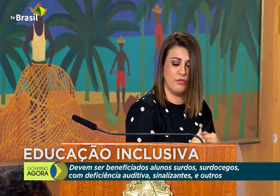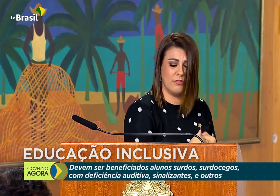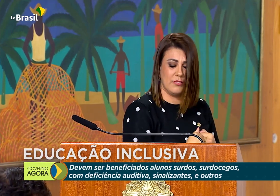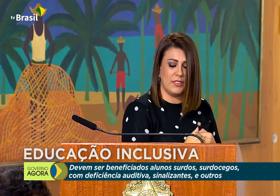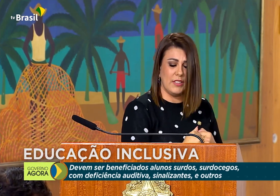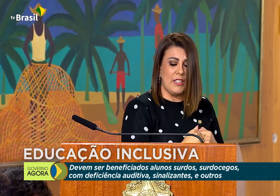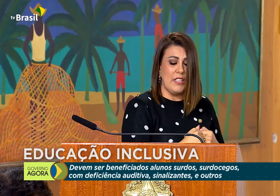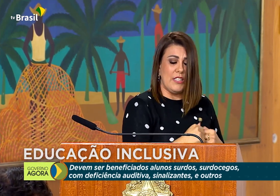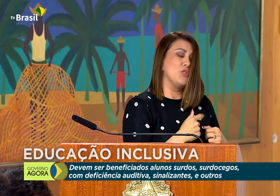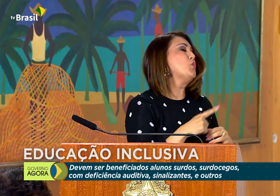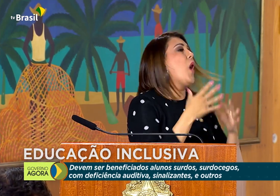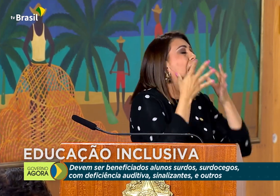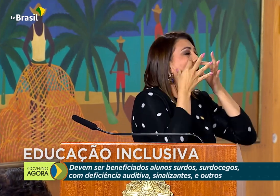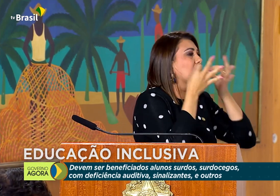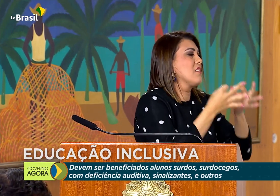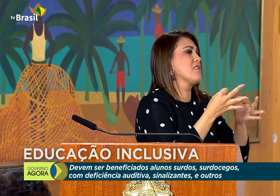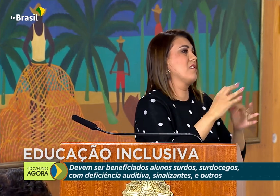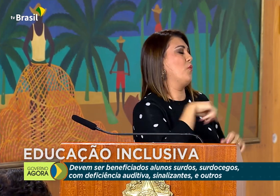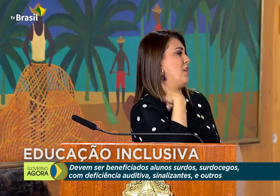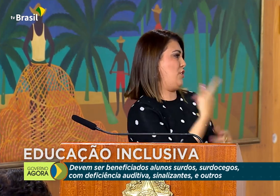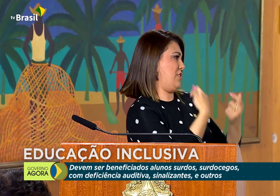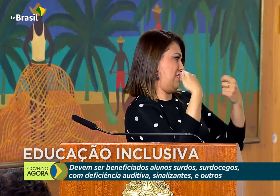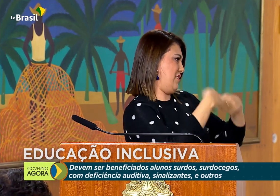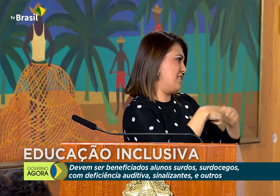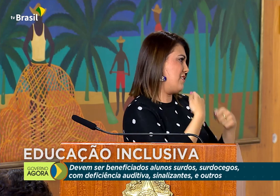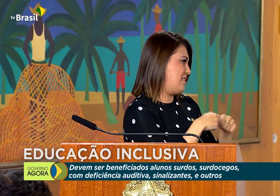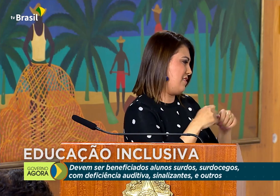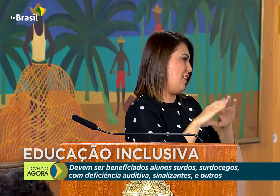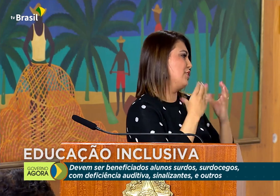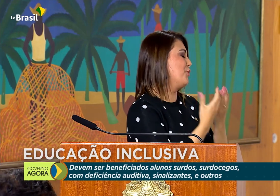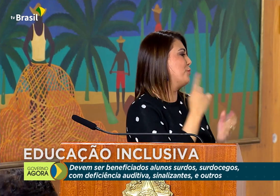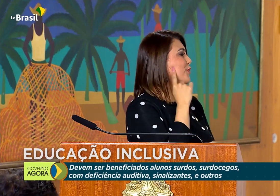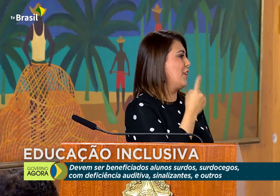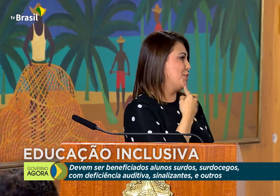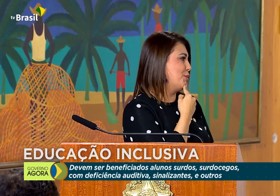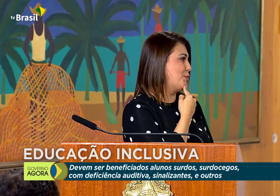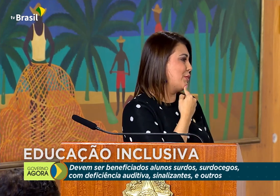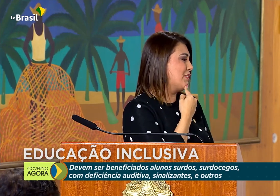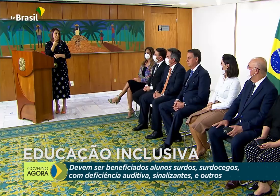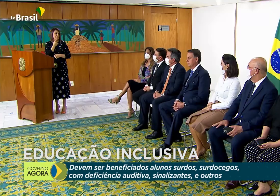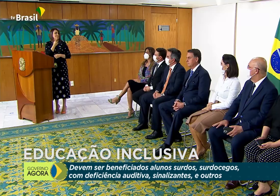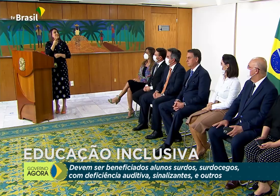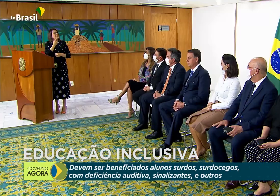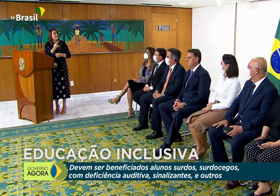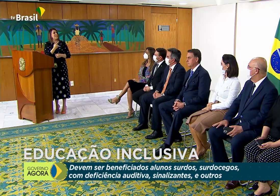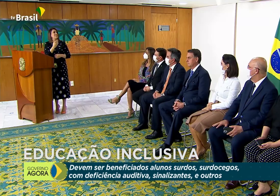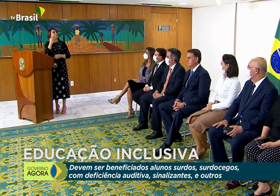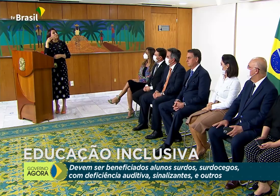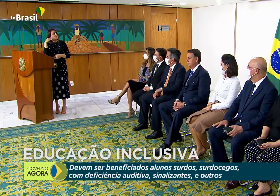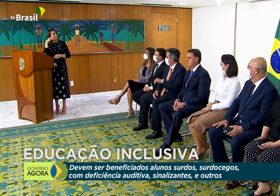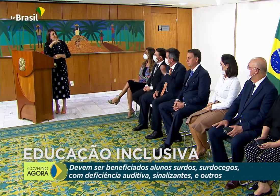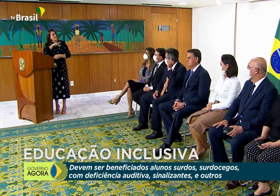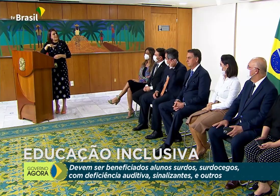amor, por seu carinho, pela atenção que é dedicada a nós, pessoas surdas,